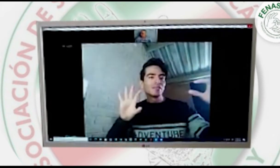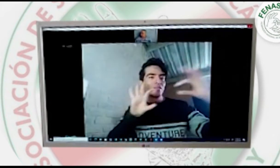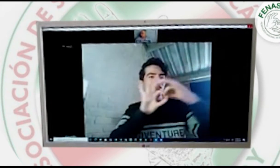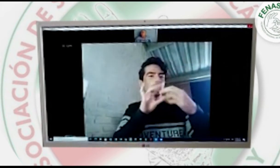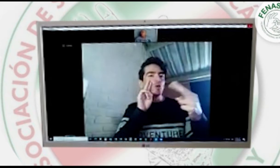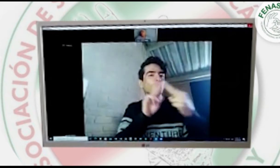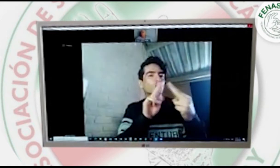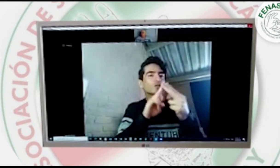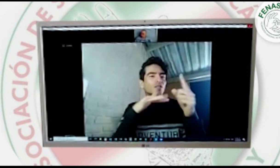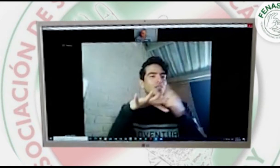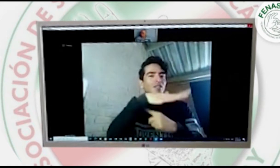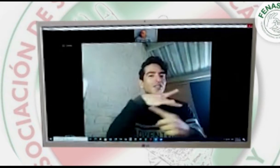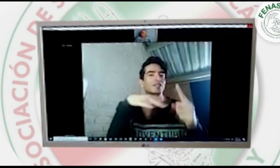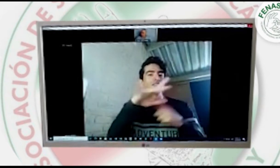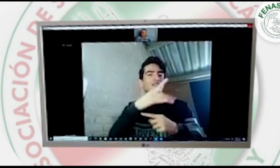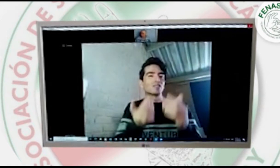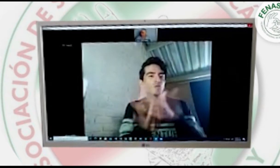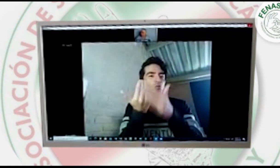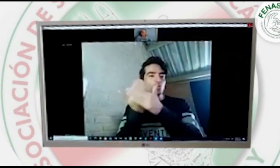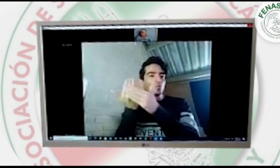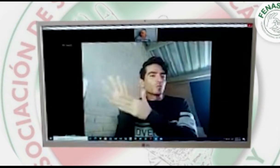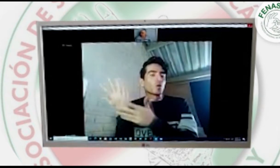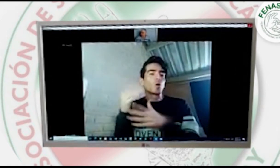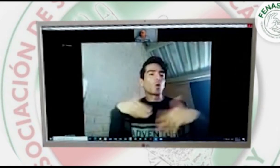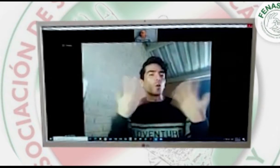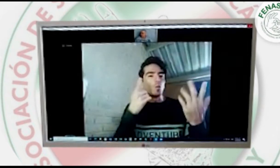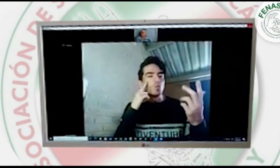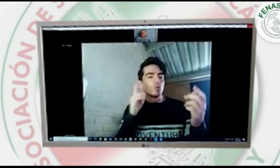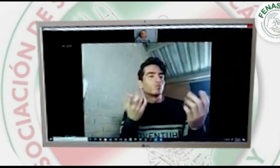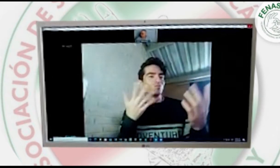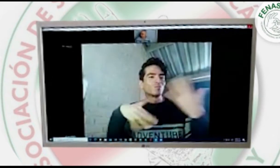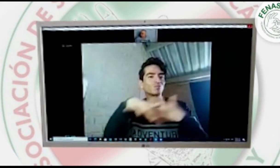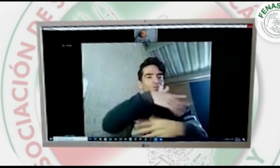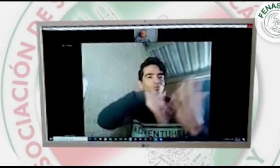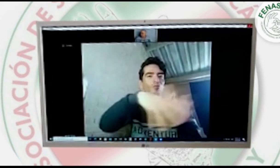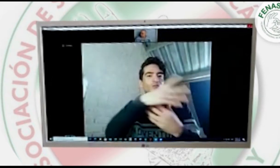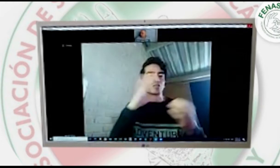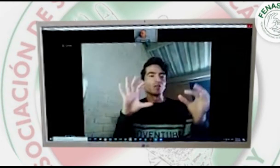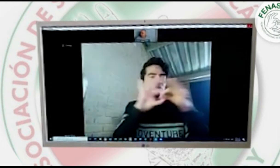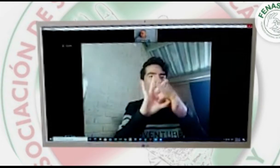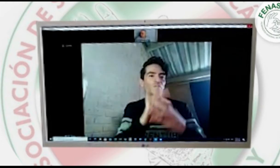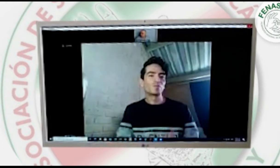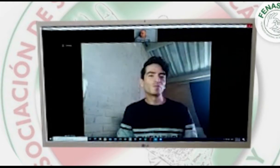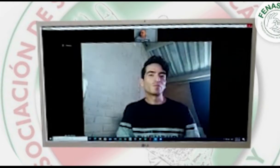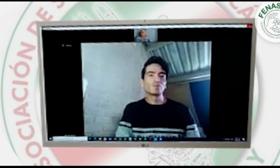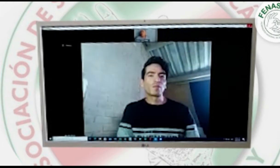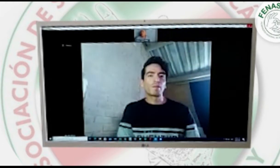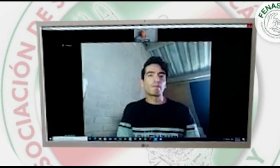Boyacá cómo es el acontecer nacional, las situaciones nuevas que están sucediendo. Y pues para eso es muy importante poder